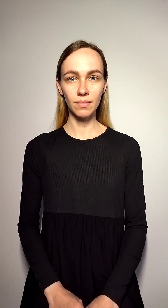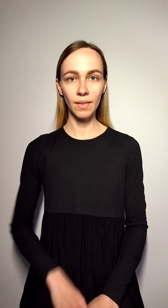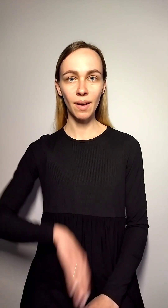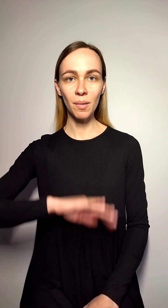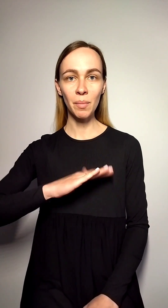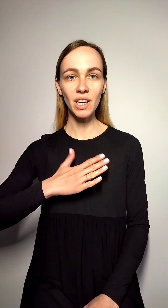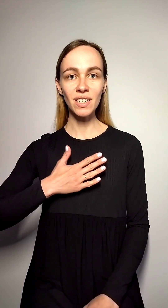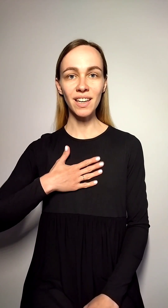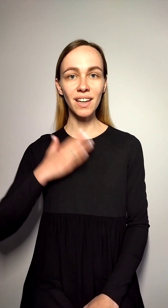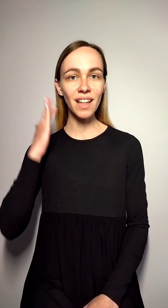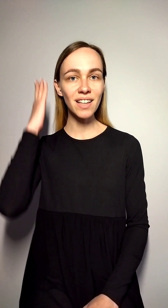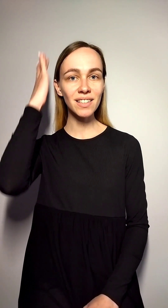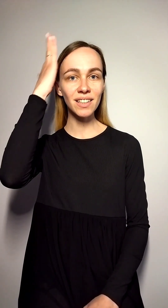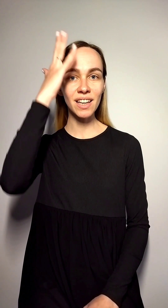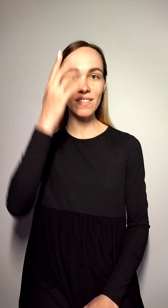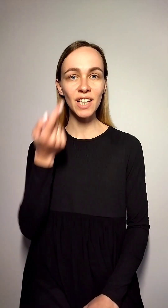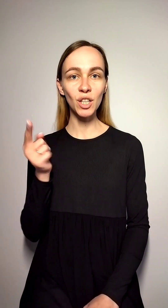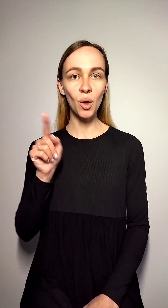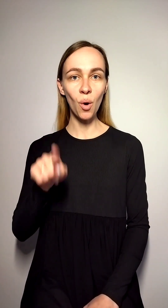Мені наснився